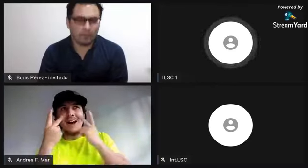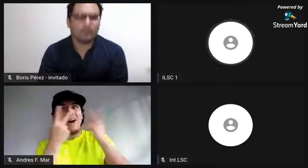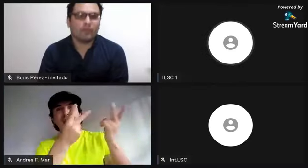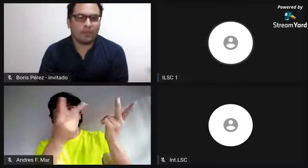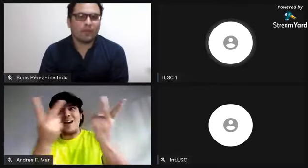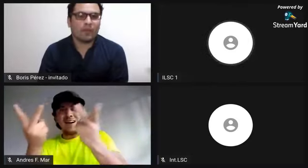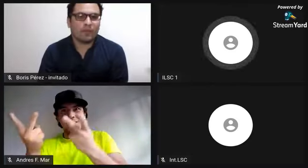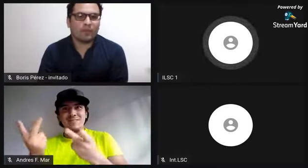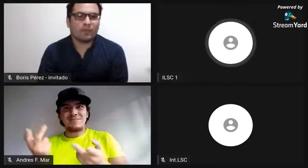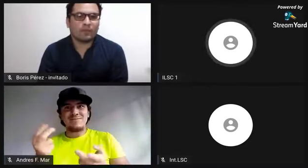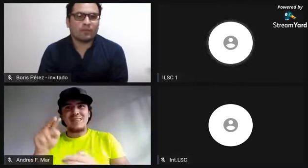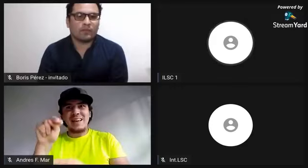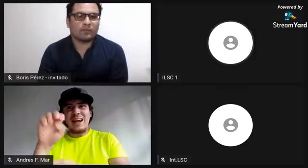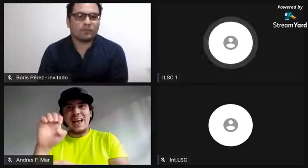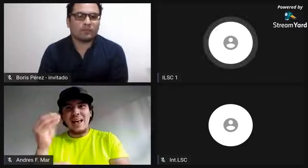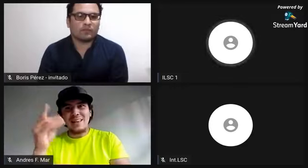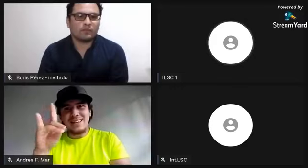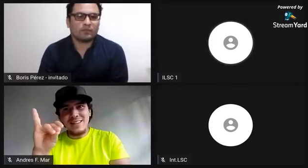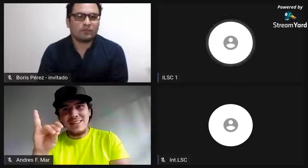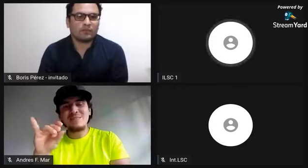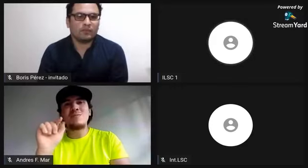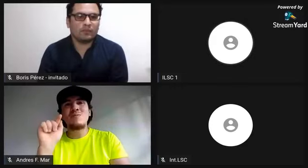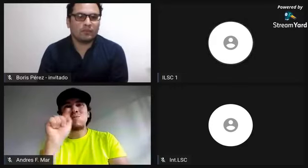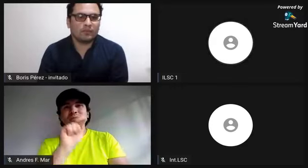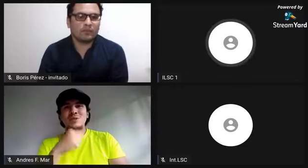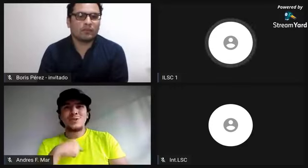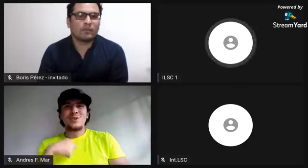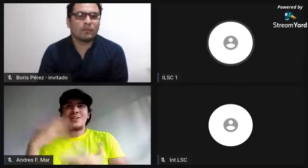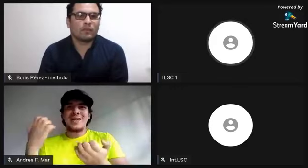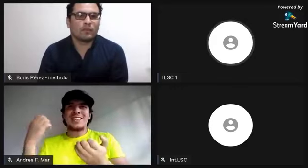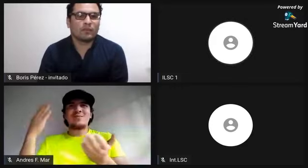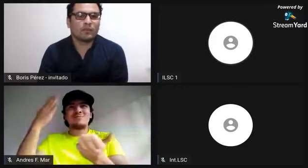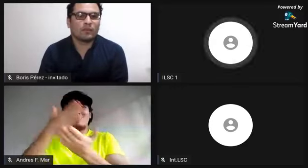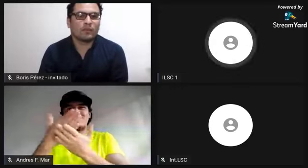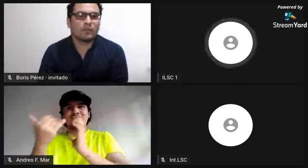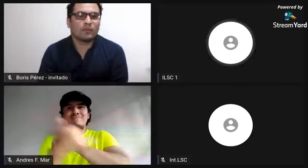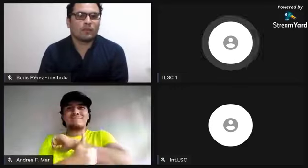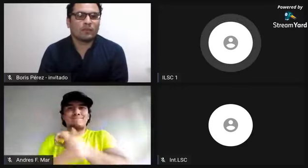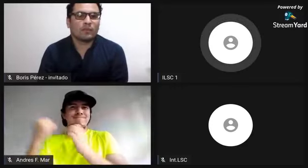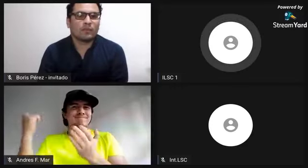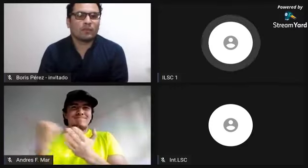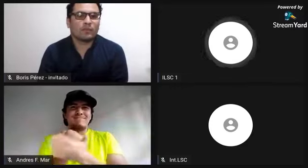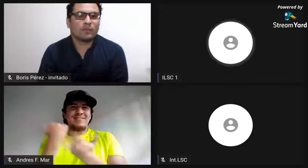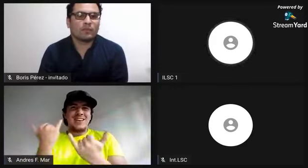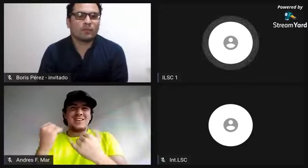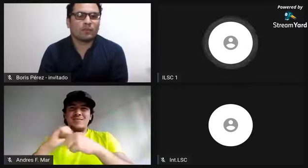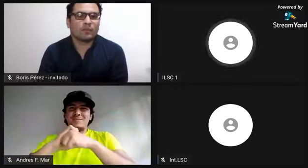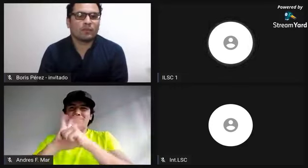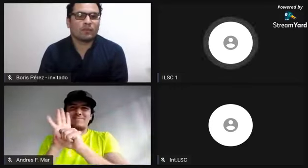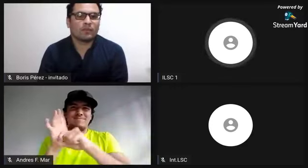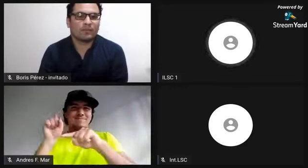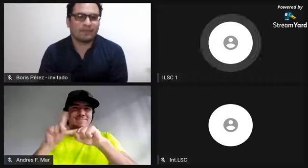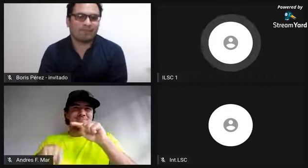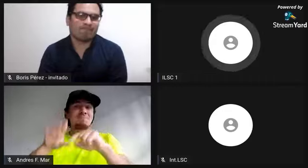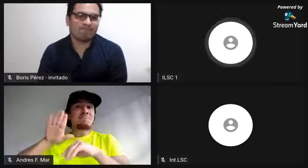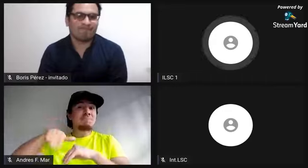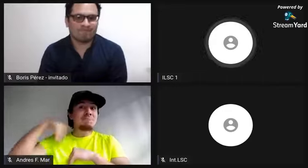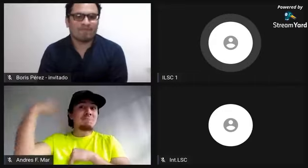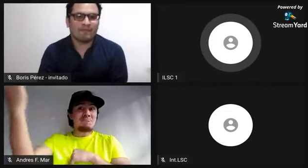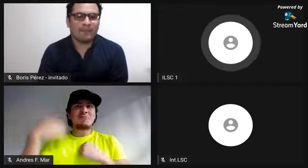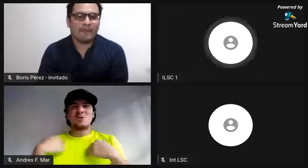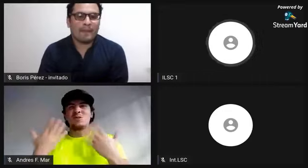esas tradiciones culturales y ancestrales que tienen las personas negras allá en el Chocó, en el Nuquillo. Yo